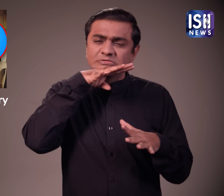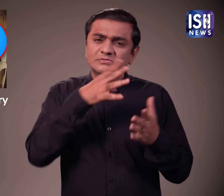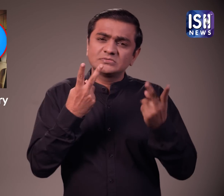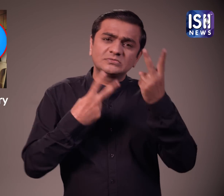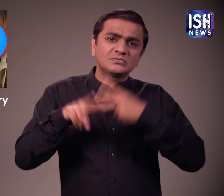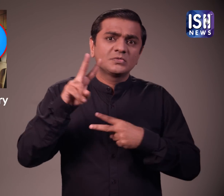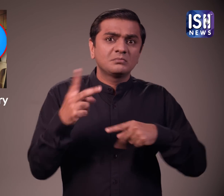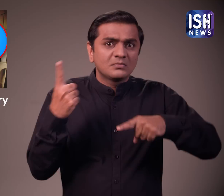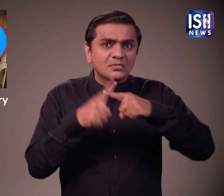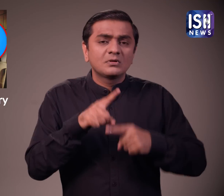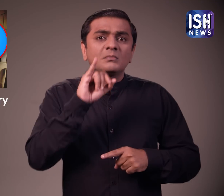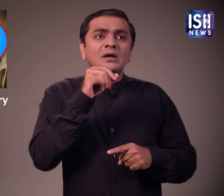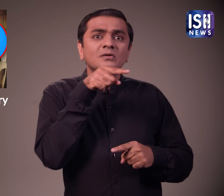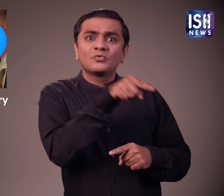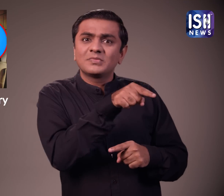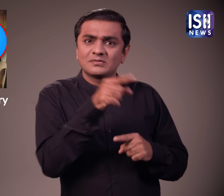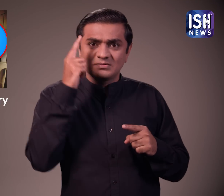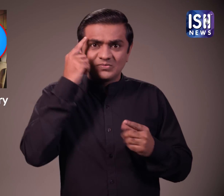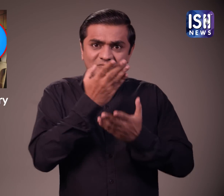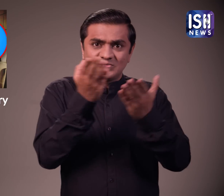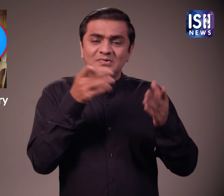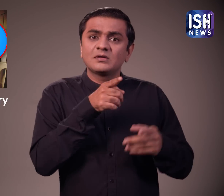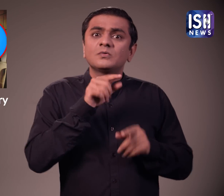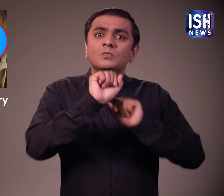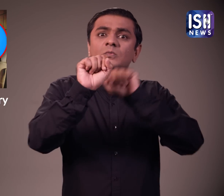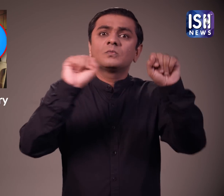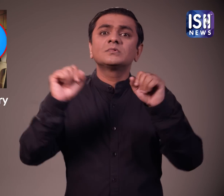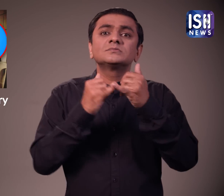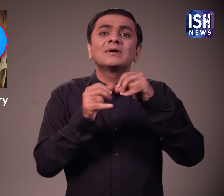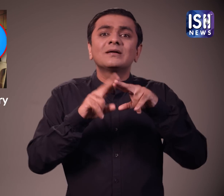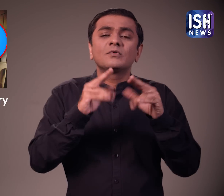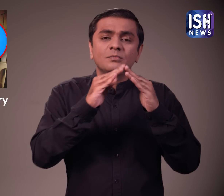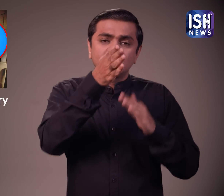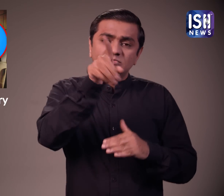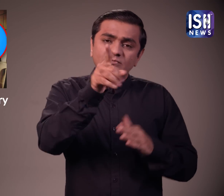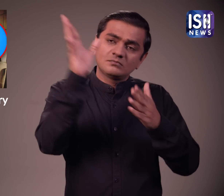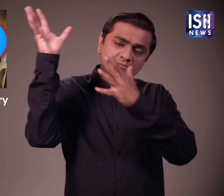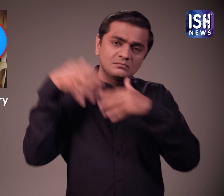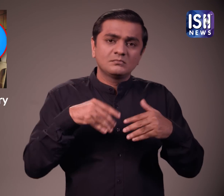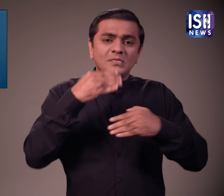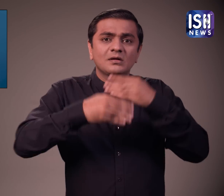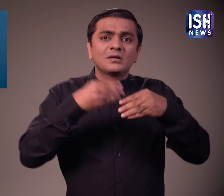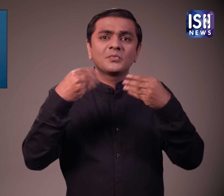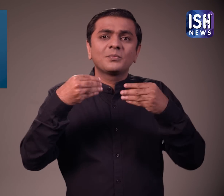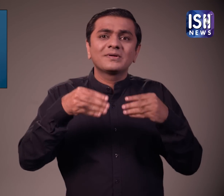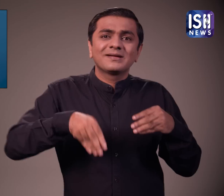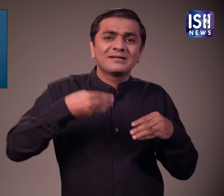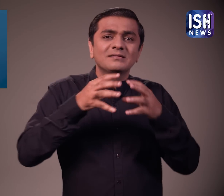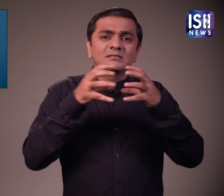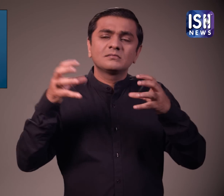ठसा ठूस भरे हुए थे और बहुत अस्वच्चता है साथ ही कर्मचारियों को अपने स्वयम के टॉयलेट पेपर लाने के लिए कहा